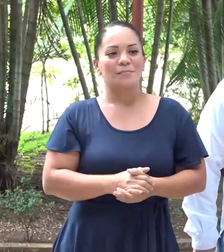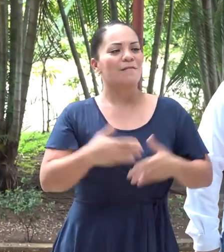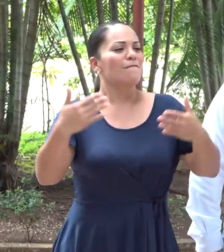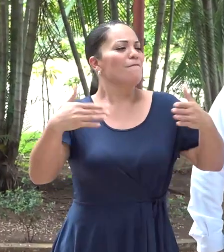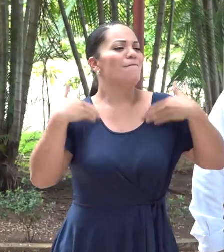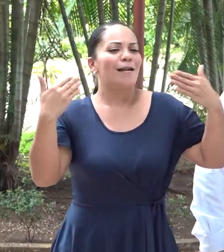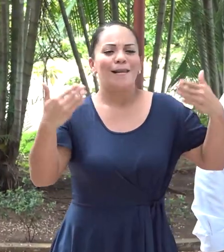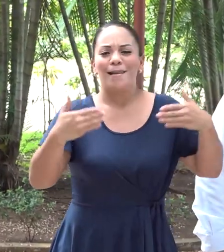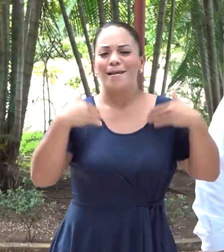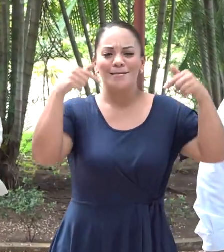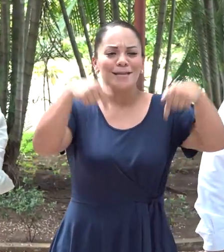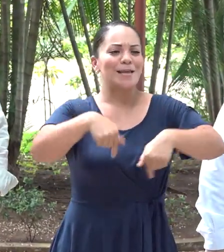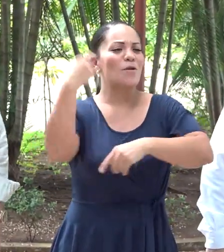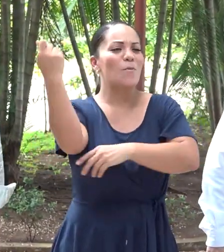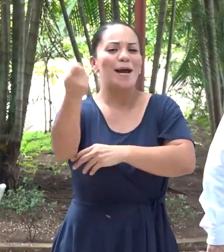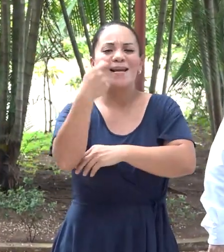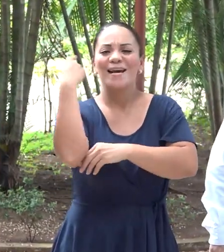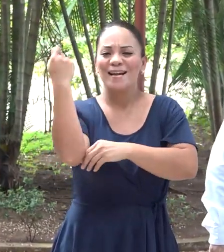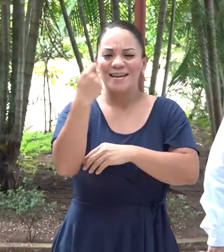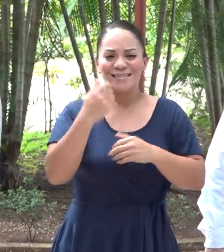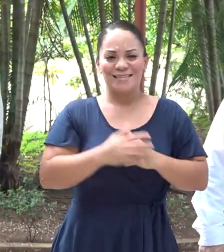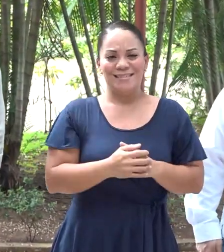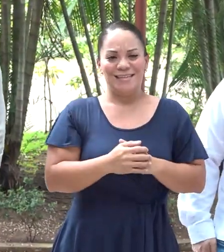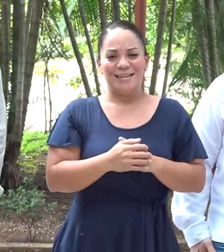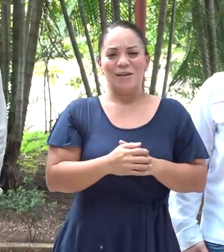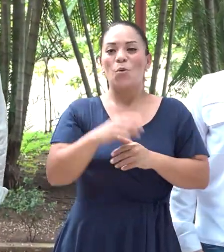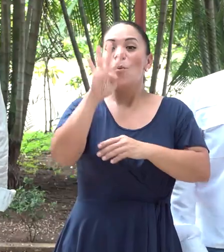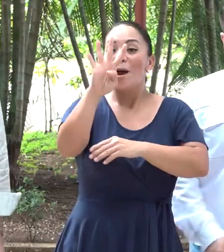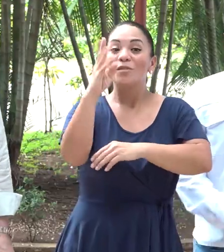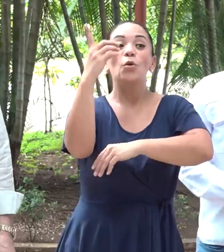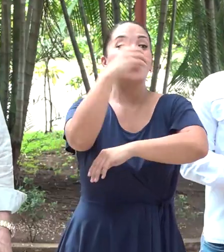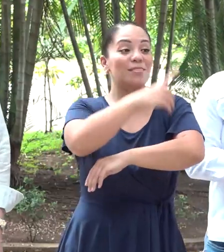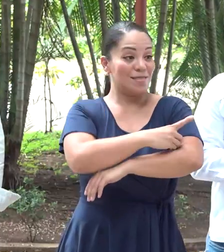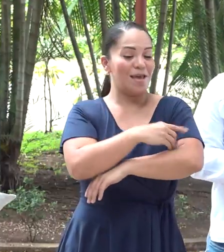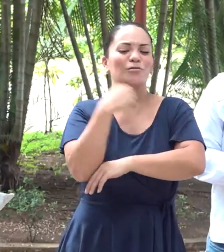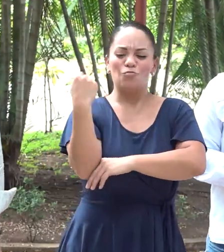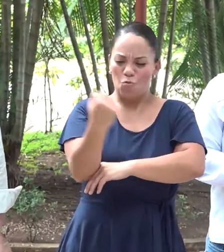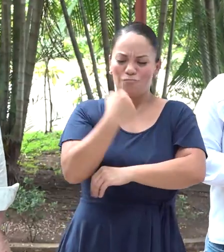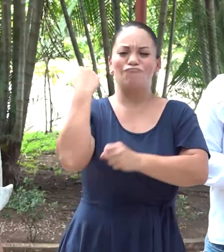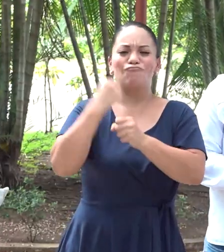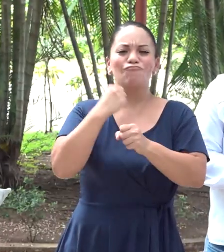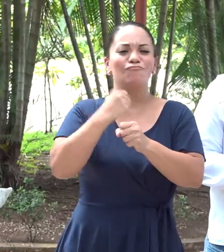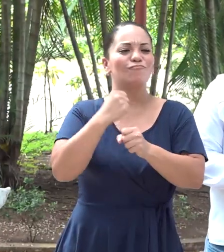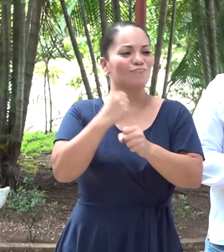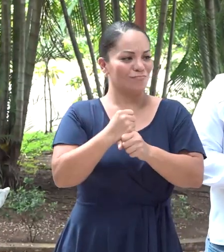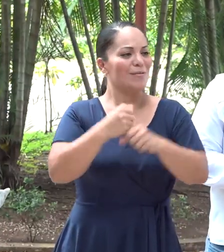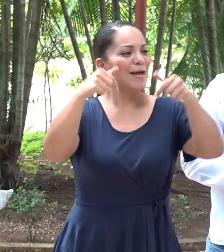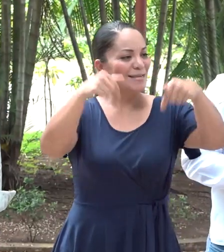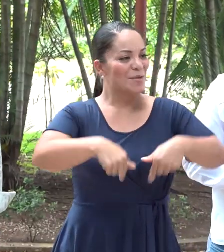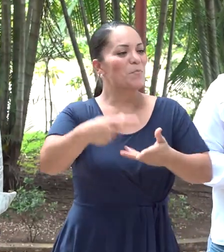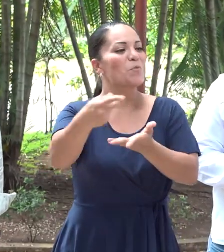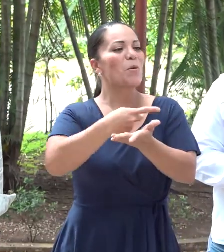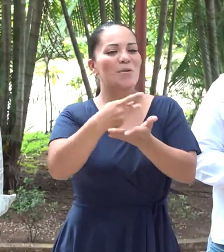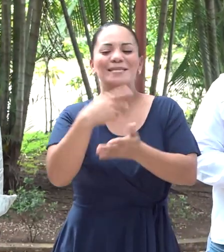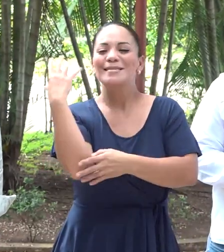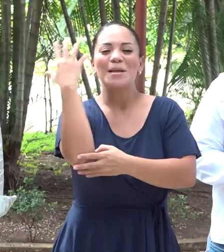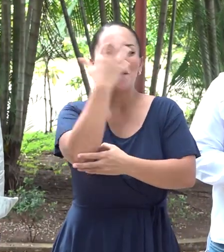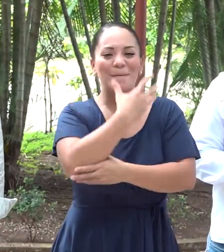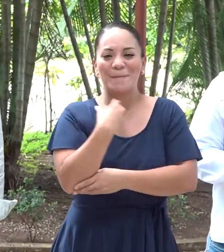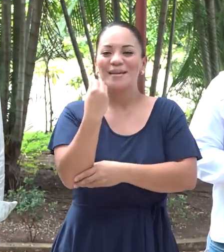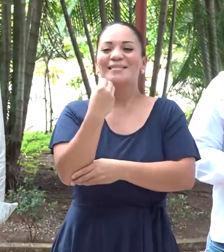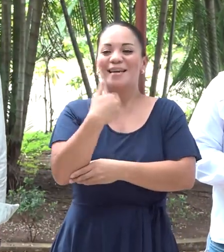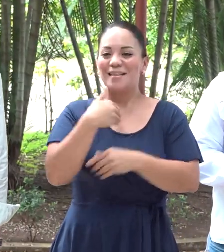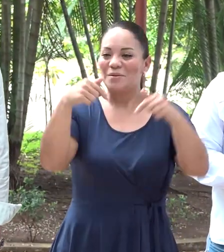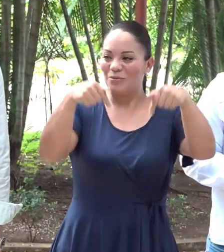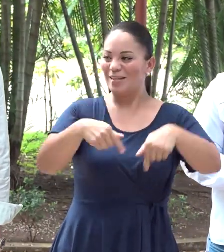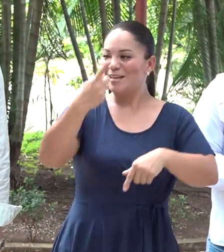feliz de estar en Guanacaste, van a ser cuatro días muy intensos en esta provincia bella que tenemos